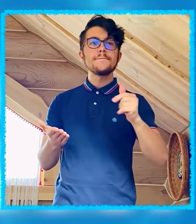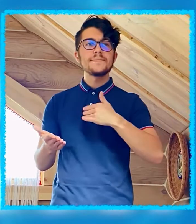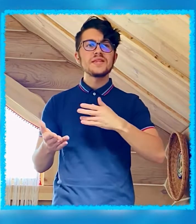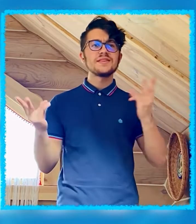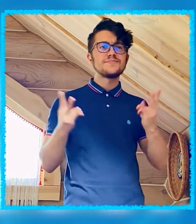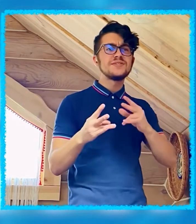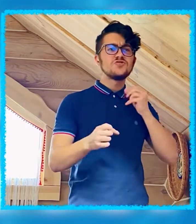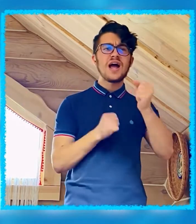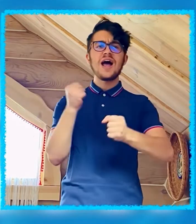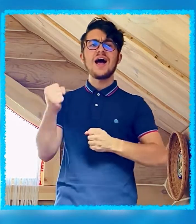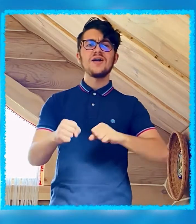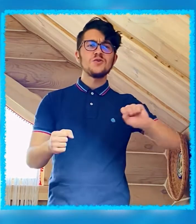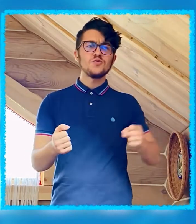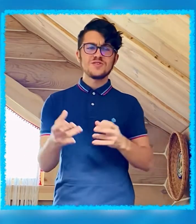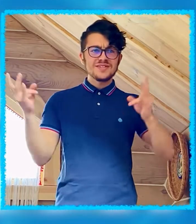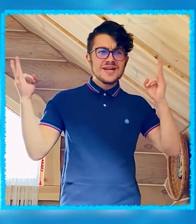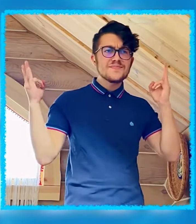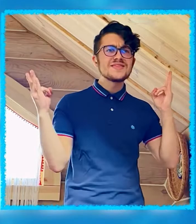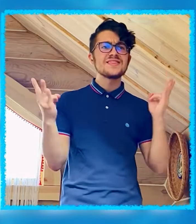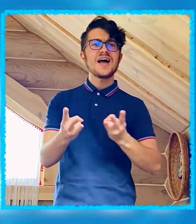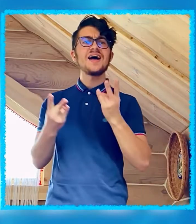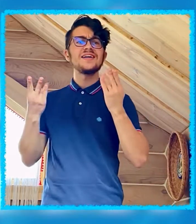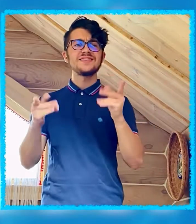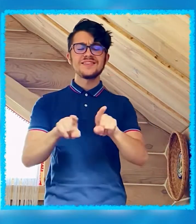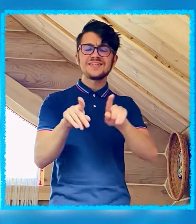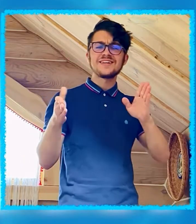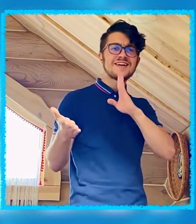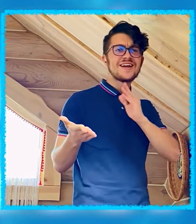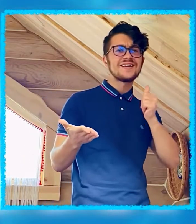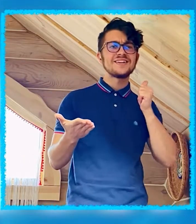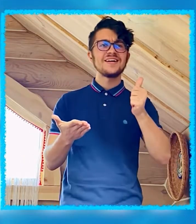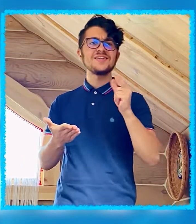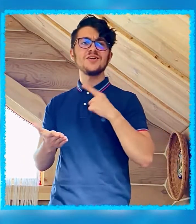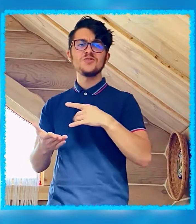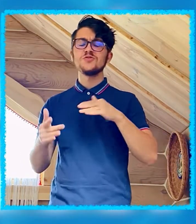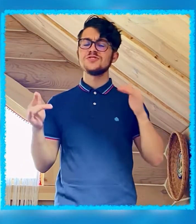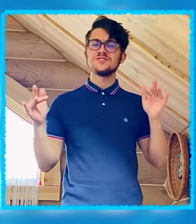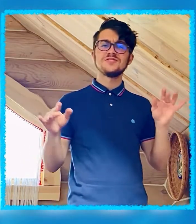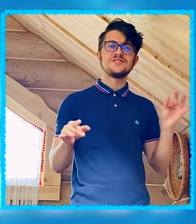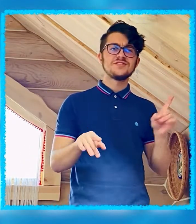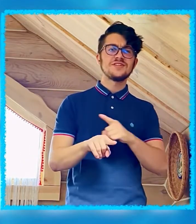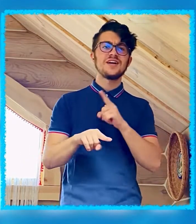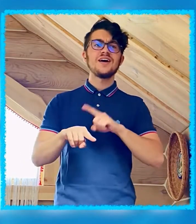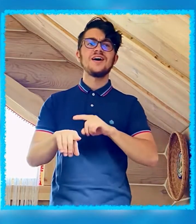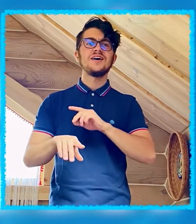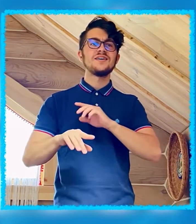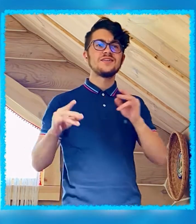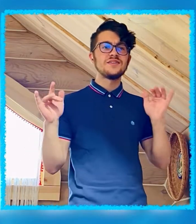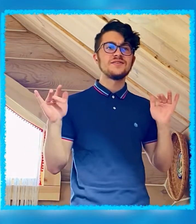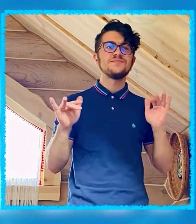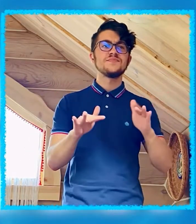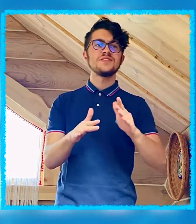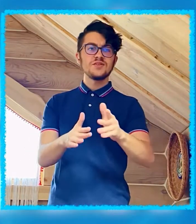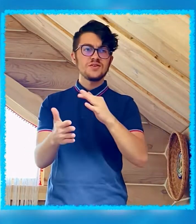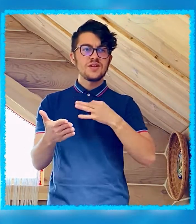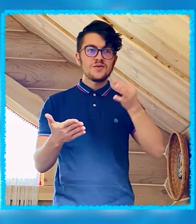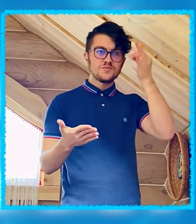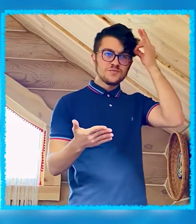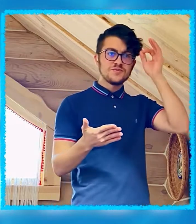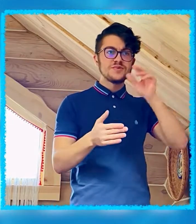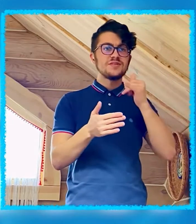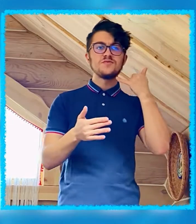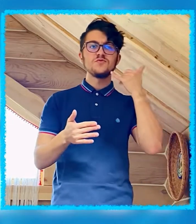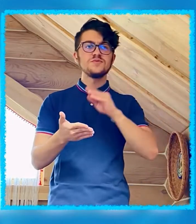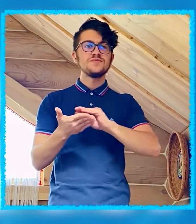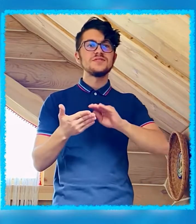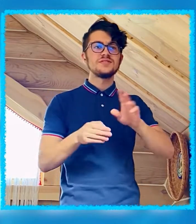потом Мне надо бежать У друзей беда Ты такая классная, но срочные дела Не помню телефон